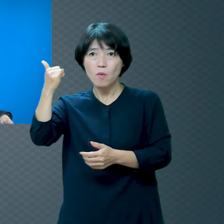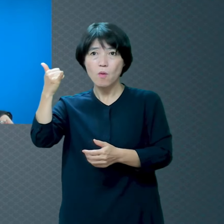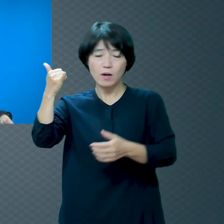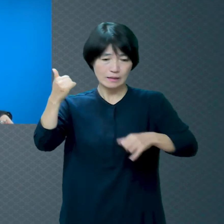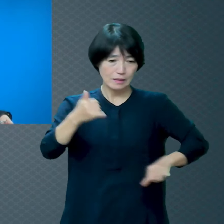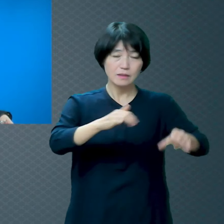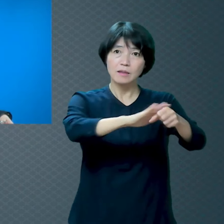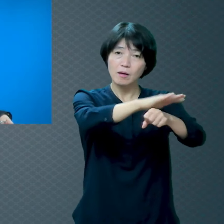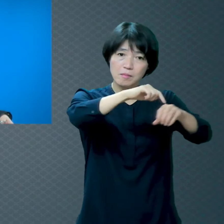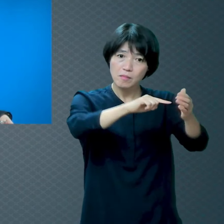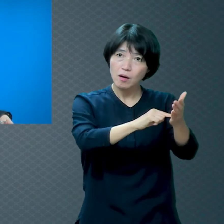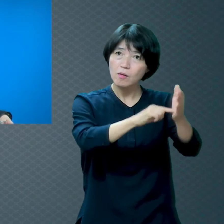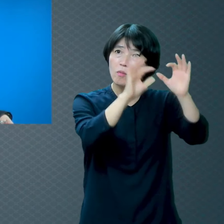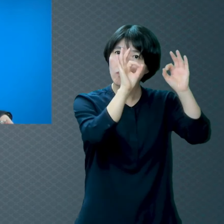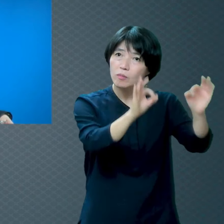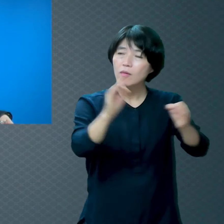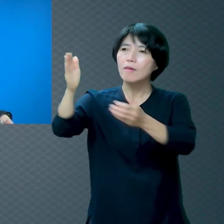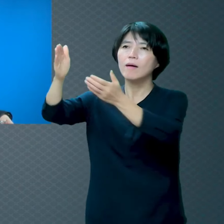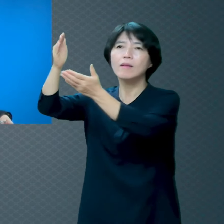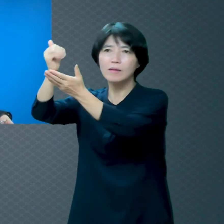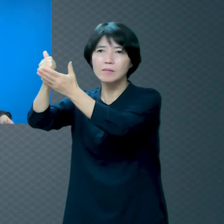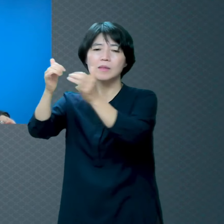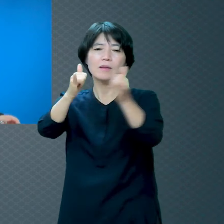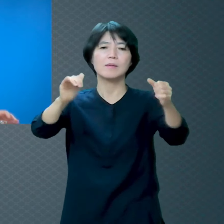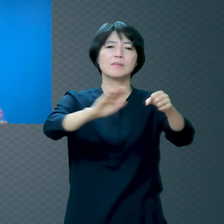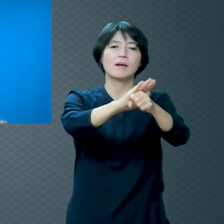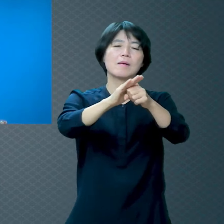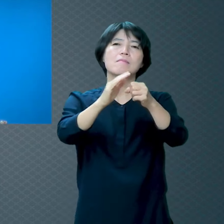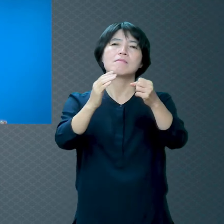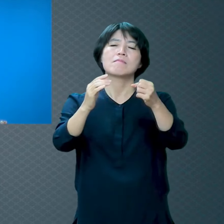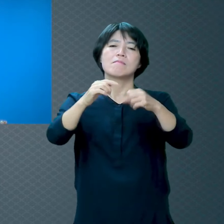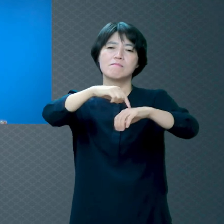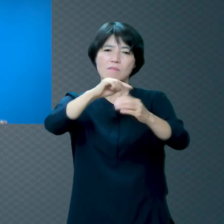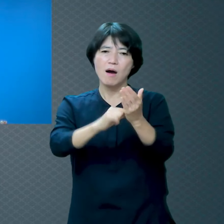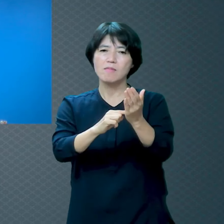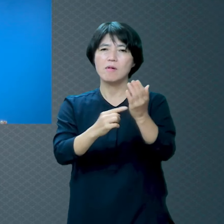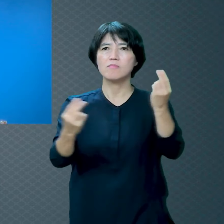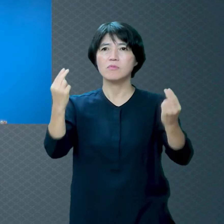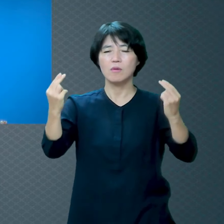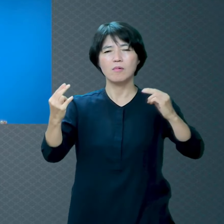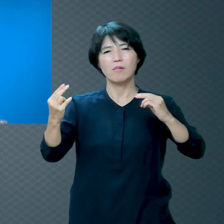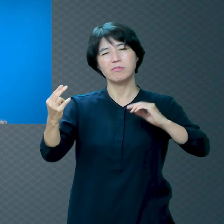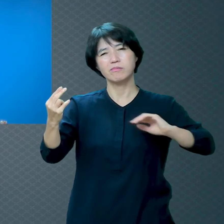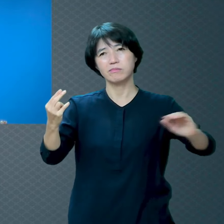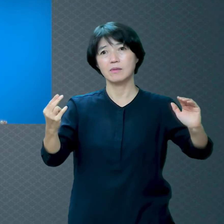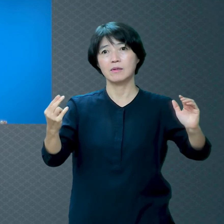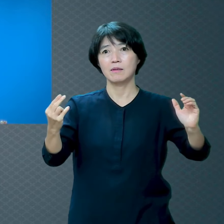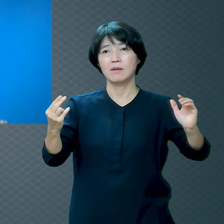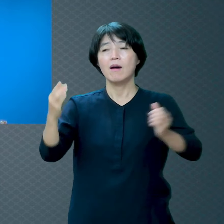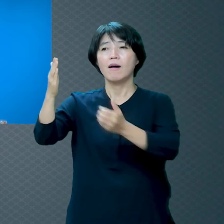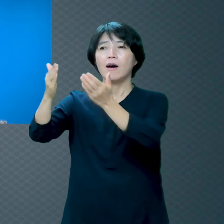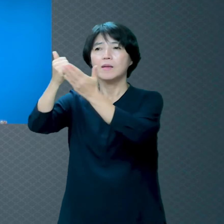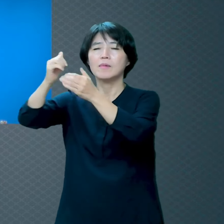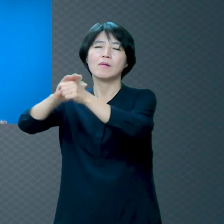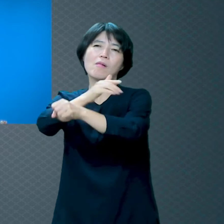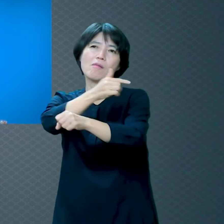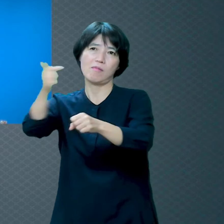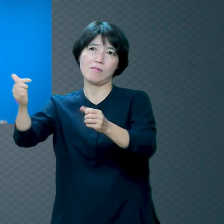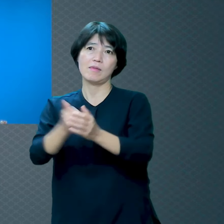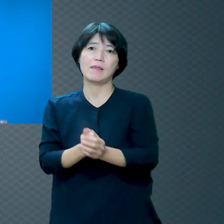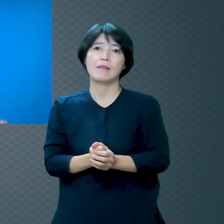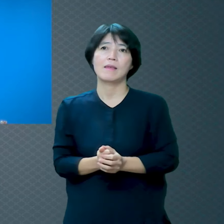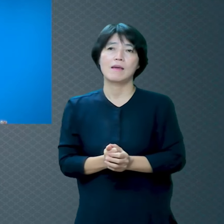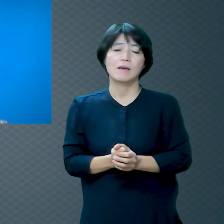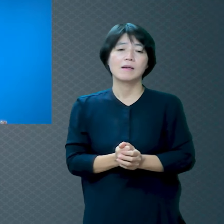비교 안 됩니다 그 하나님을 내가 아버지라고 부를 수 있다면 나의 아픔이 해결 안 될까요?